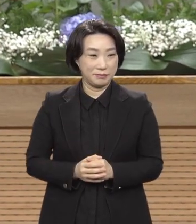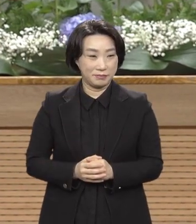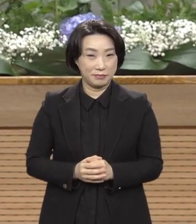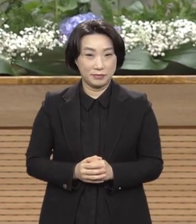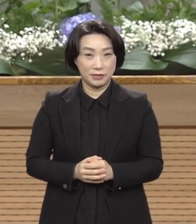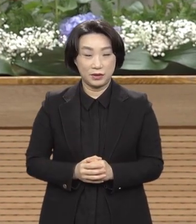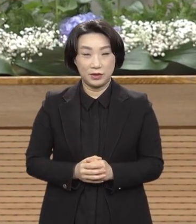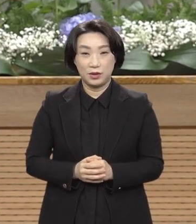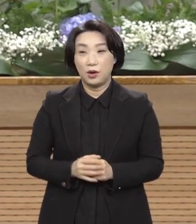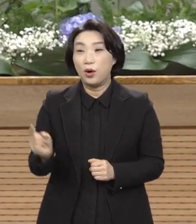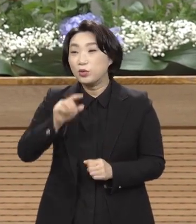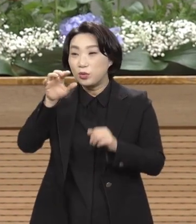무소 불능하시다.